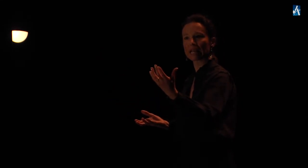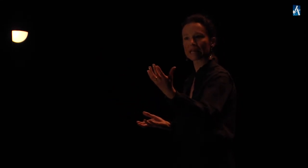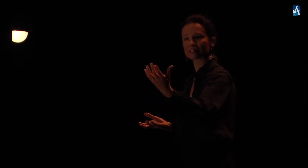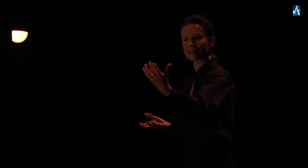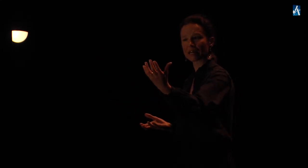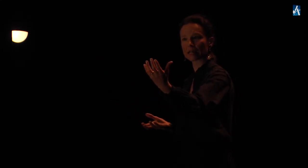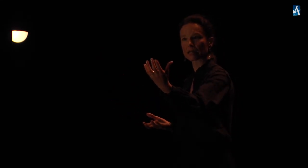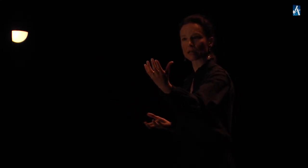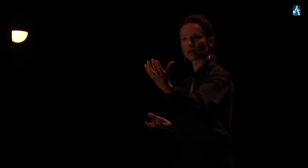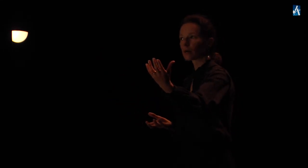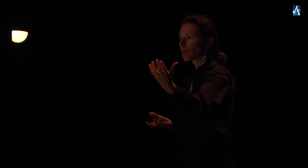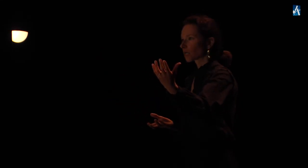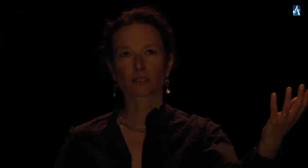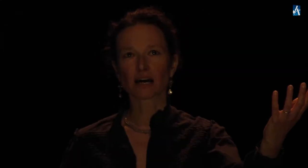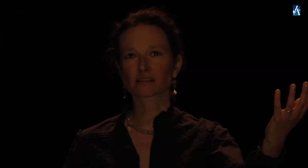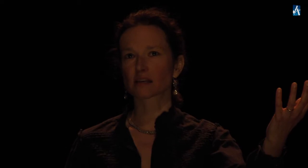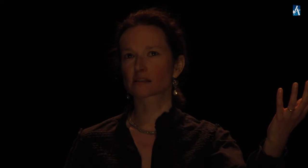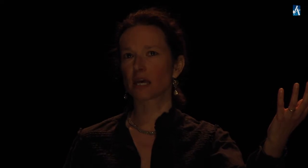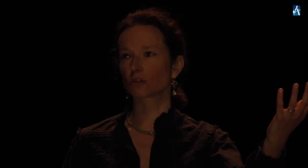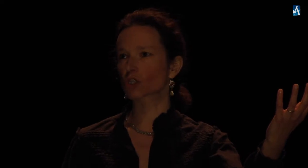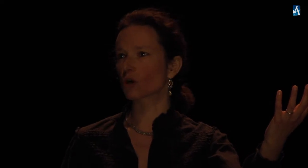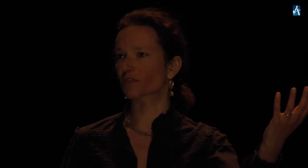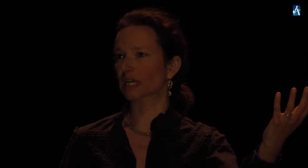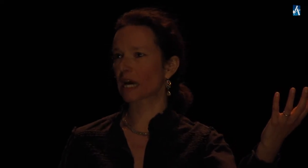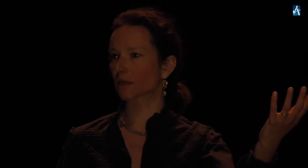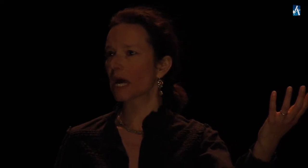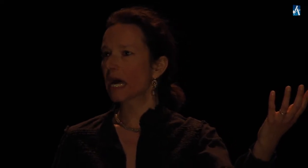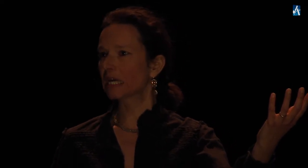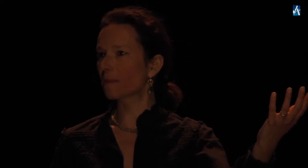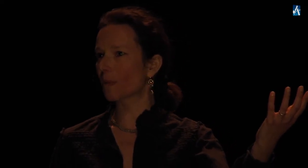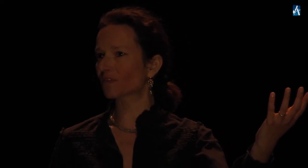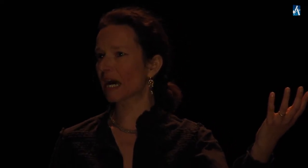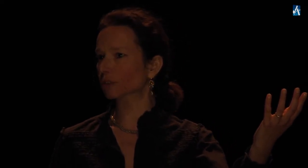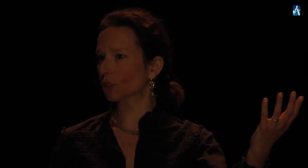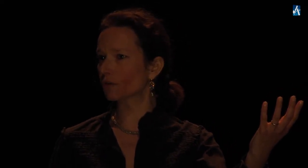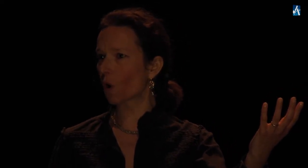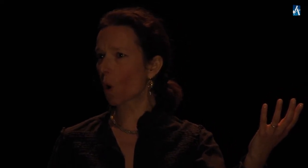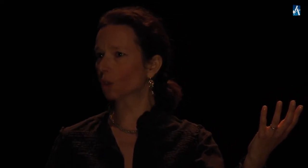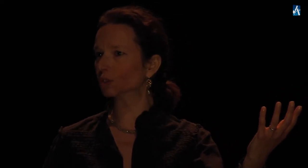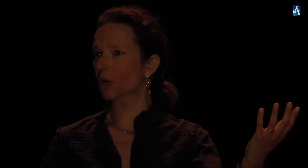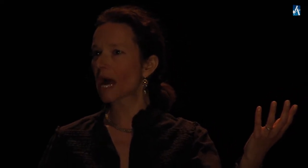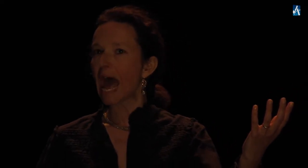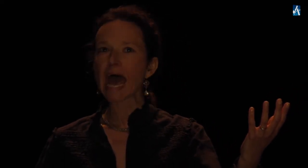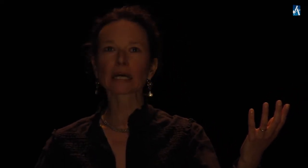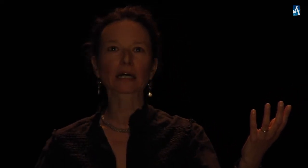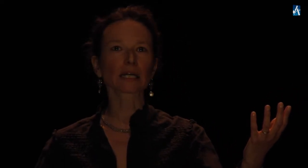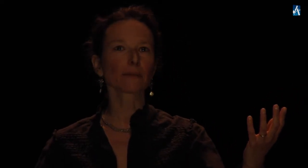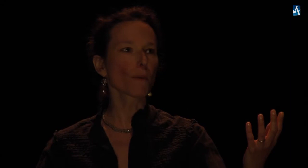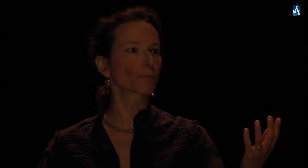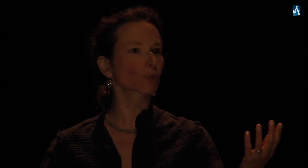laissée D'assassin de son frère Il peut être le vôtre Un crime pourrait